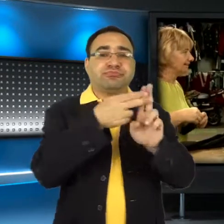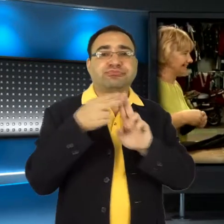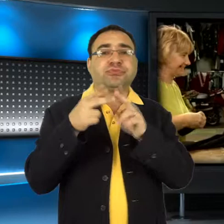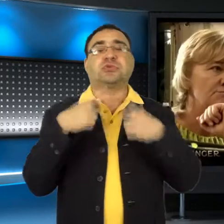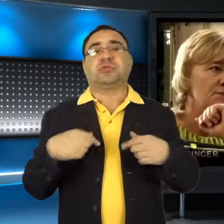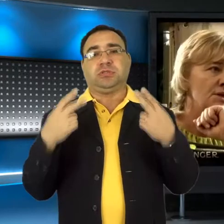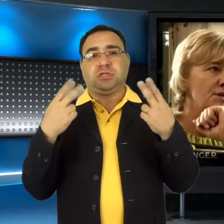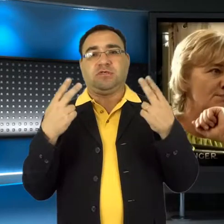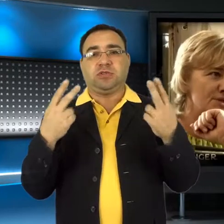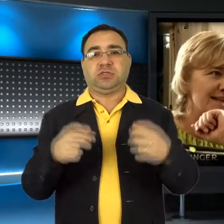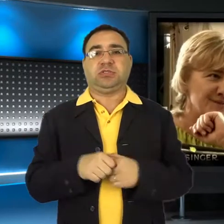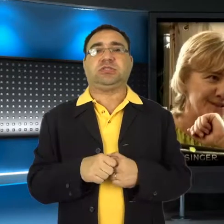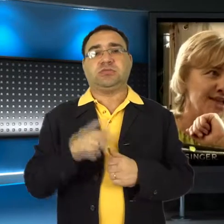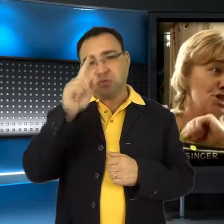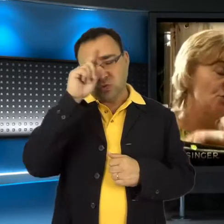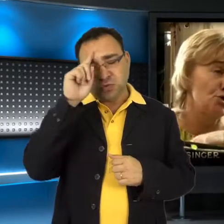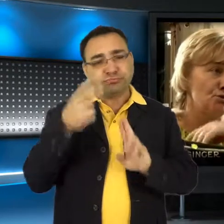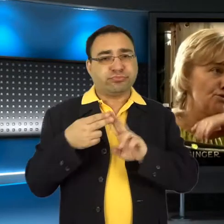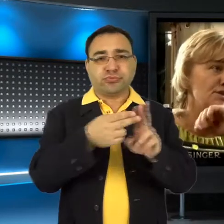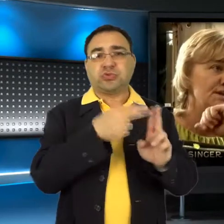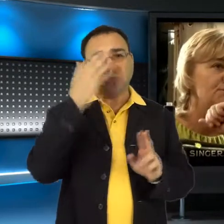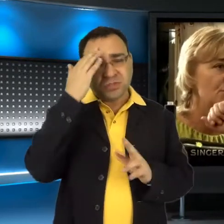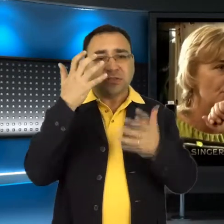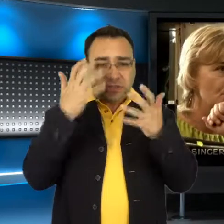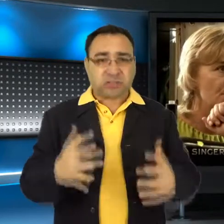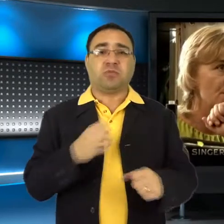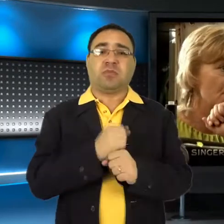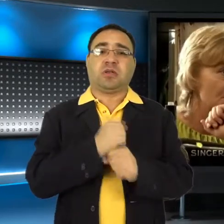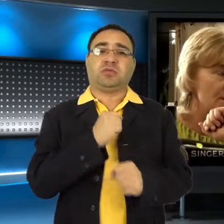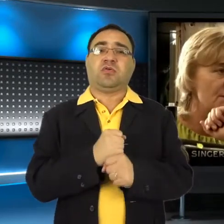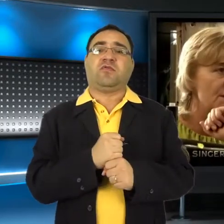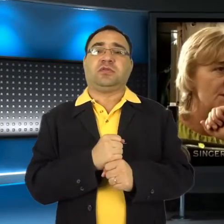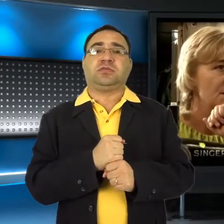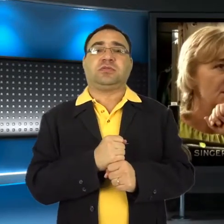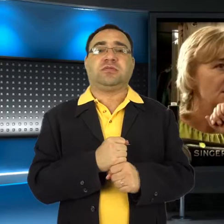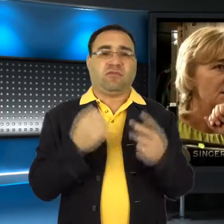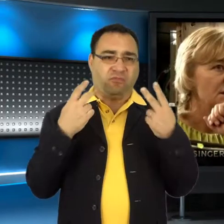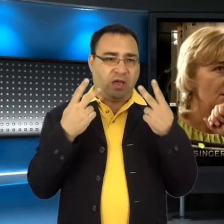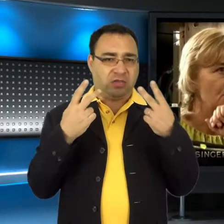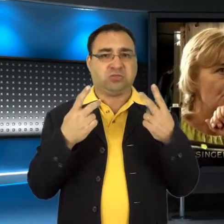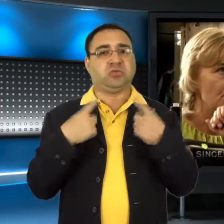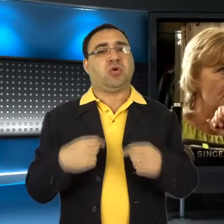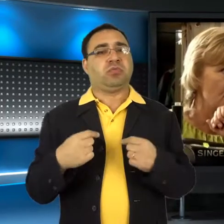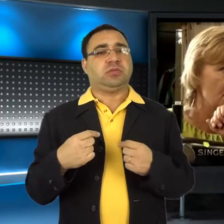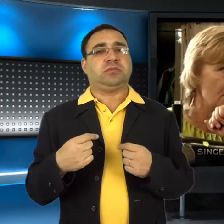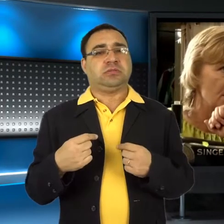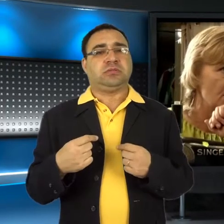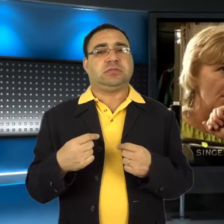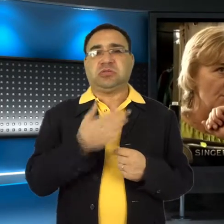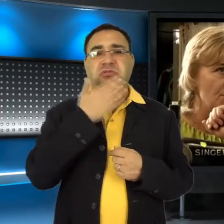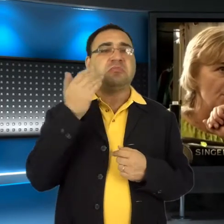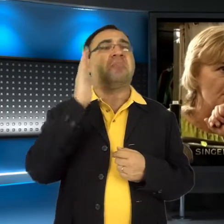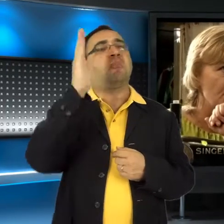dogadać. I to jest podstawa taka, jeśli chodzi o ludzi. Muszą coś umieć, chcieć pracować i to muszą być na